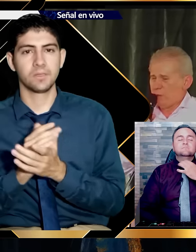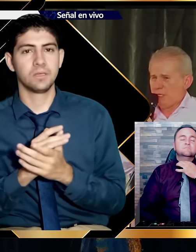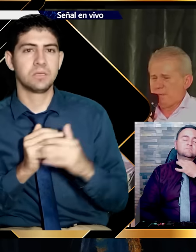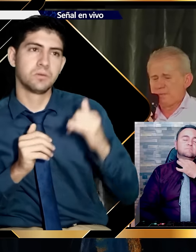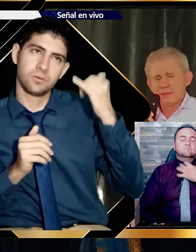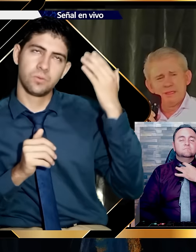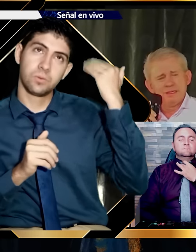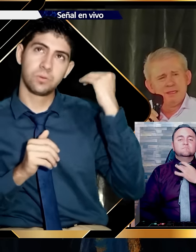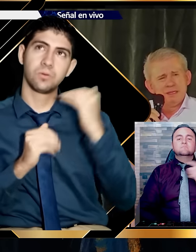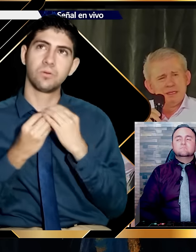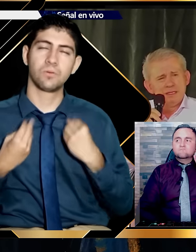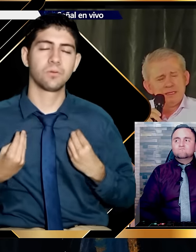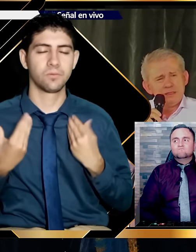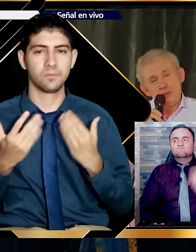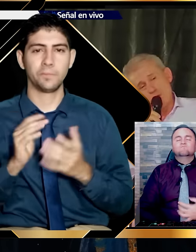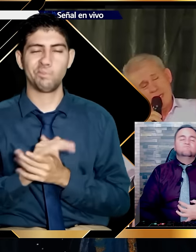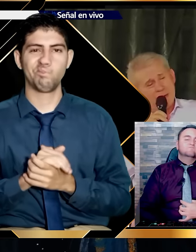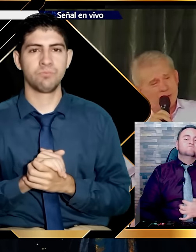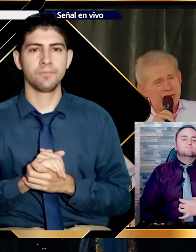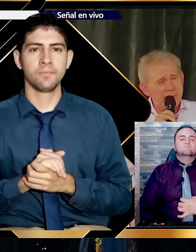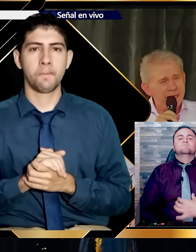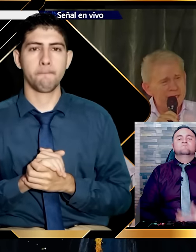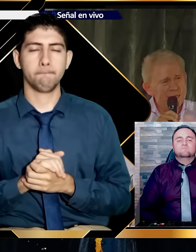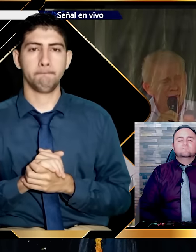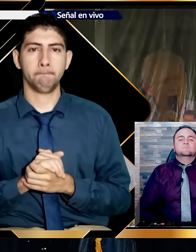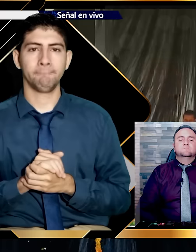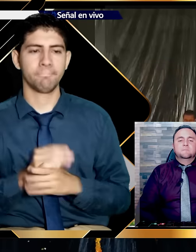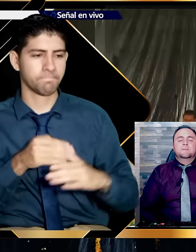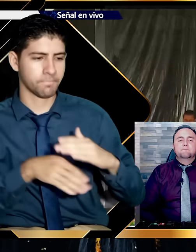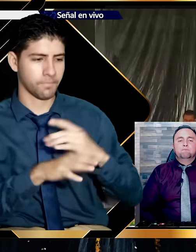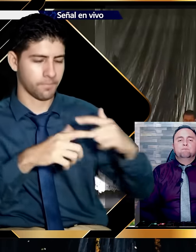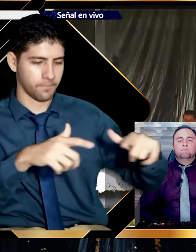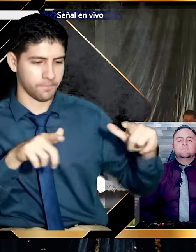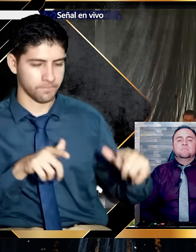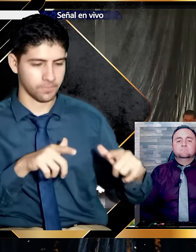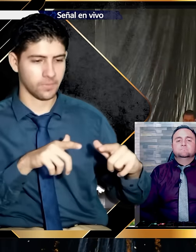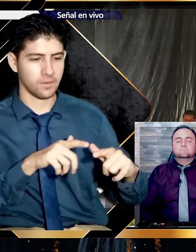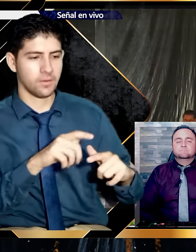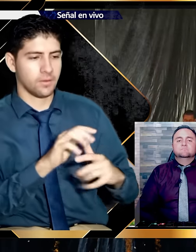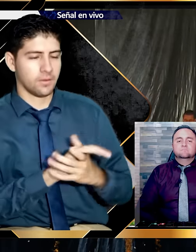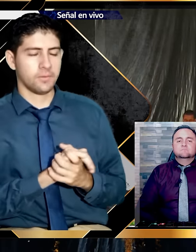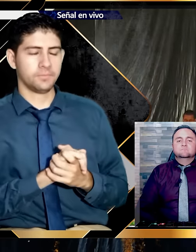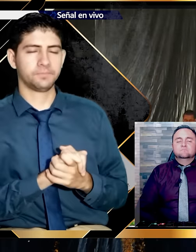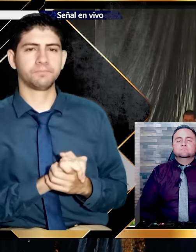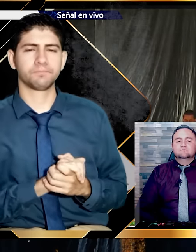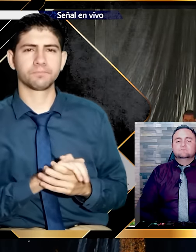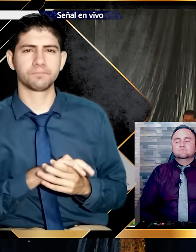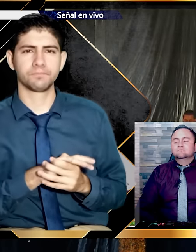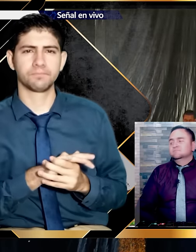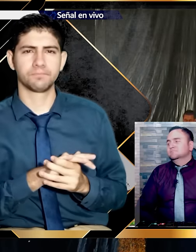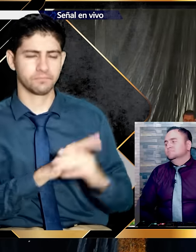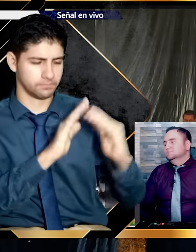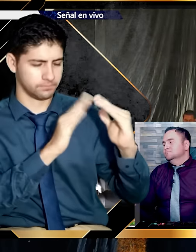Pero que viví. Yo tuve que acostarme. Entrar a dormir a una pieza. Que tenían alquilada de una tía.